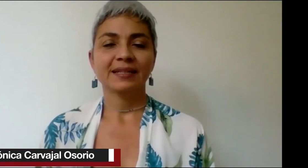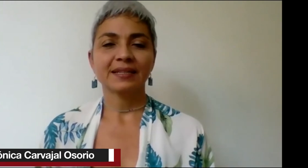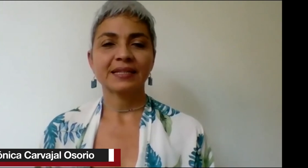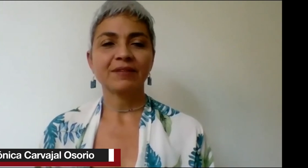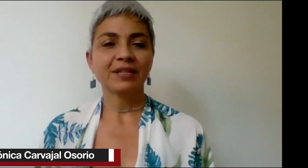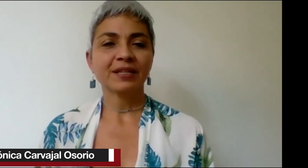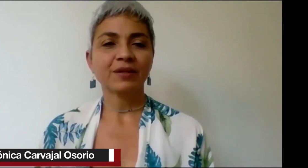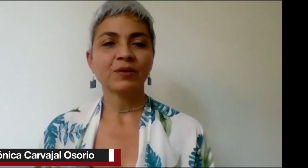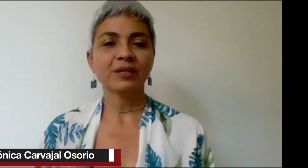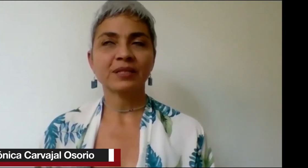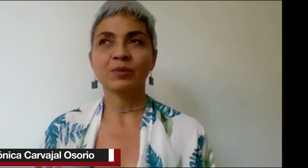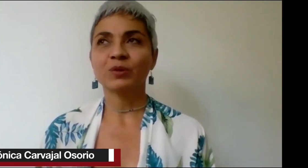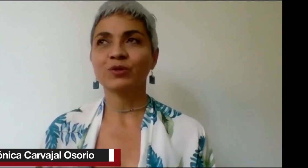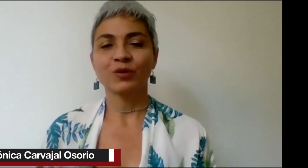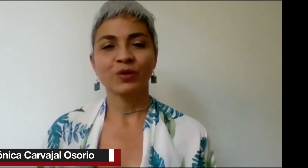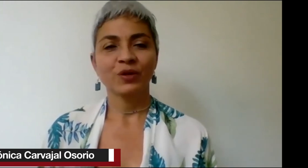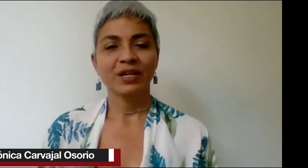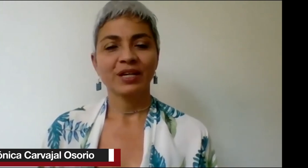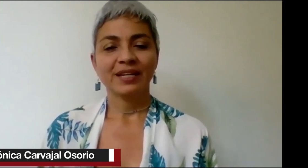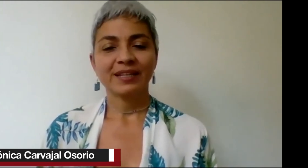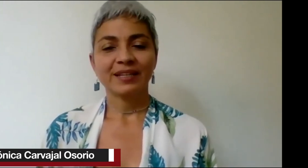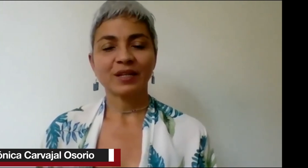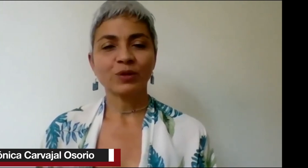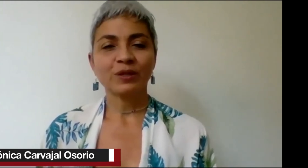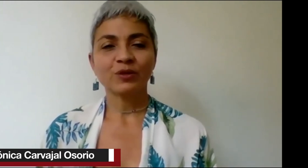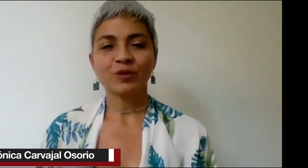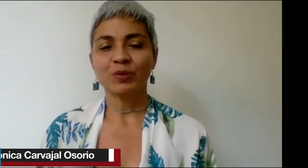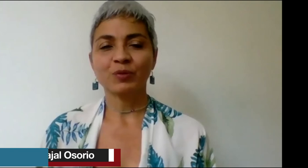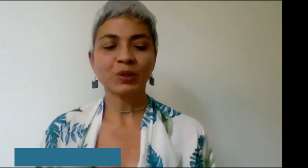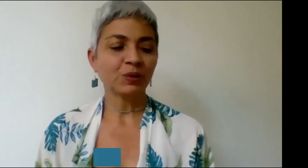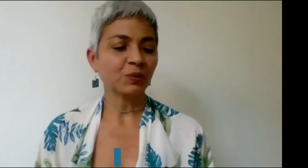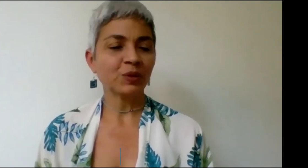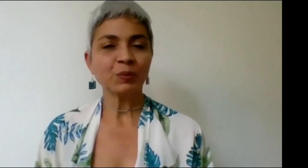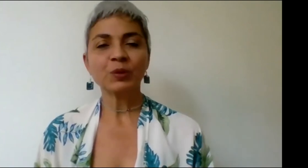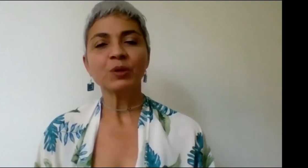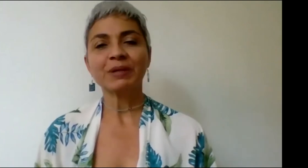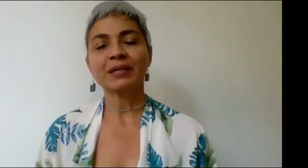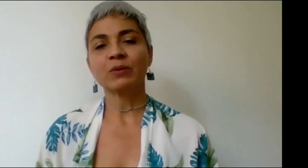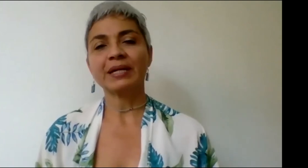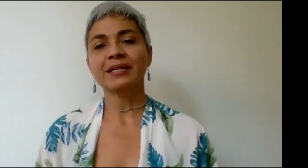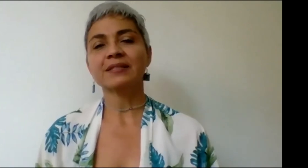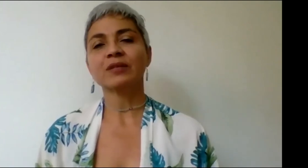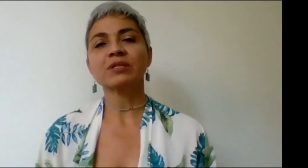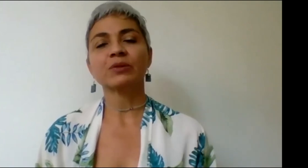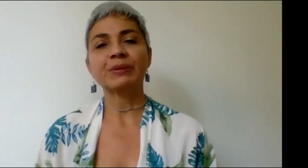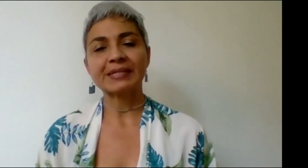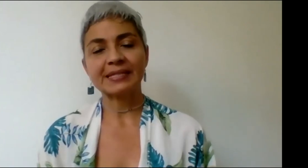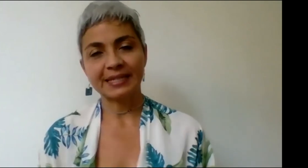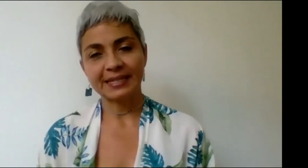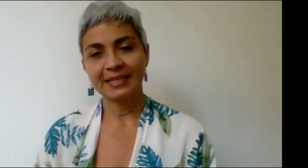Qué bien que hoy estemos reunidos por un motivo muy, muy, muy particular y es que nuestra universidad